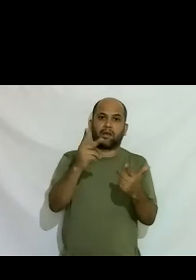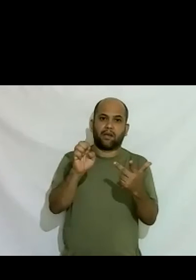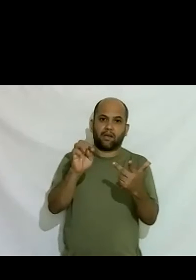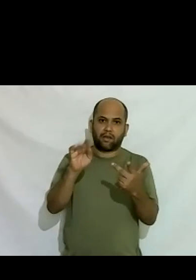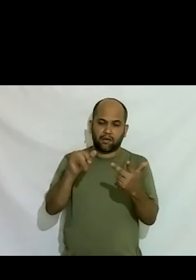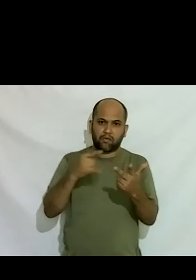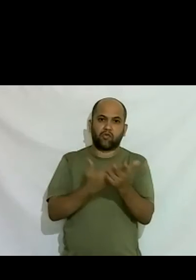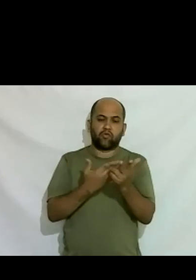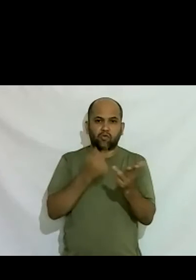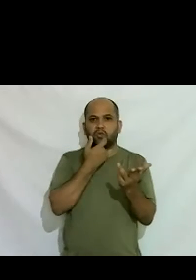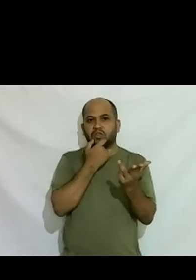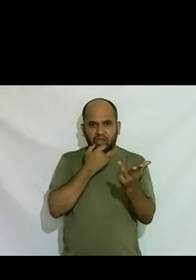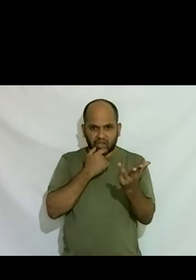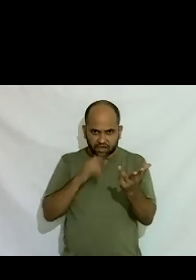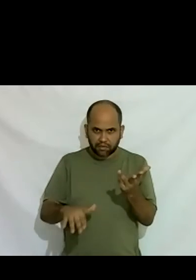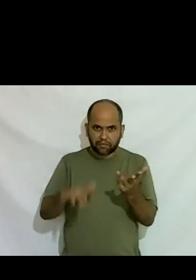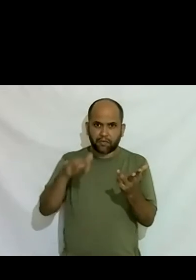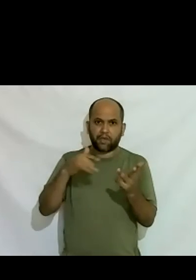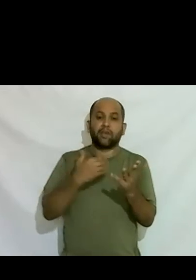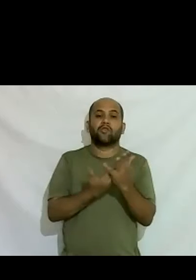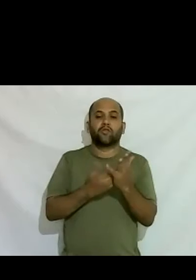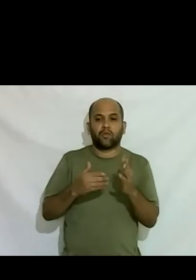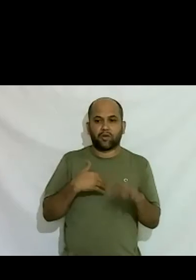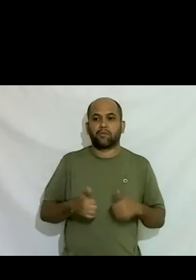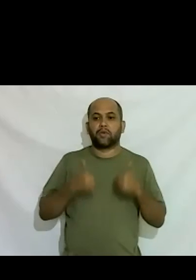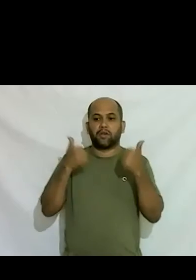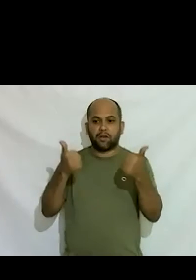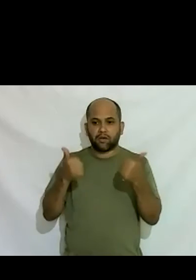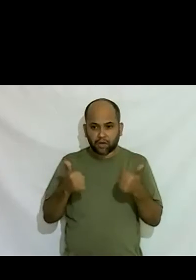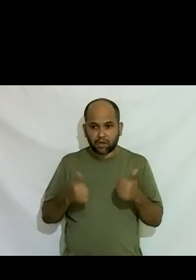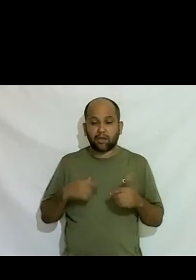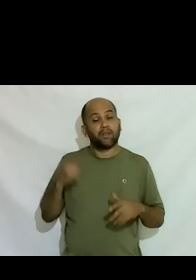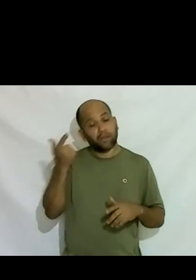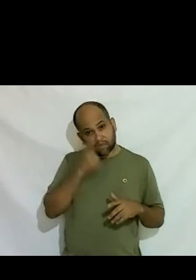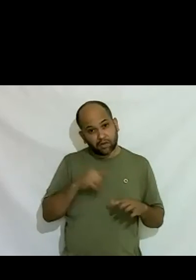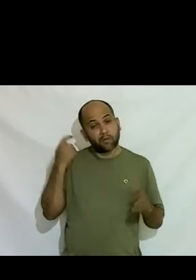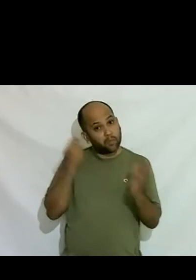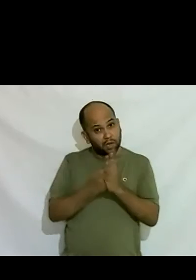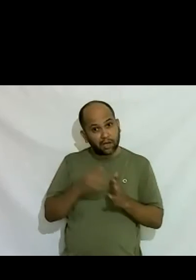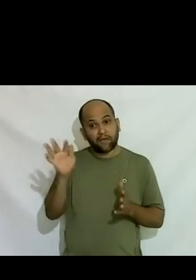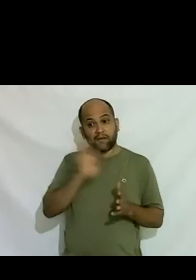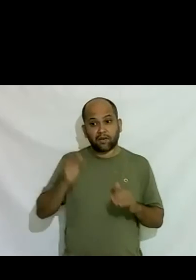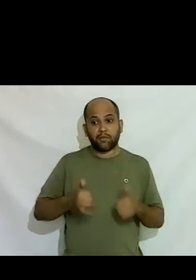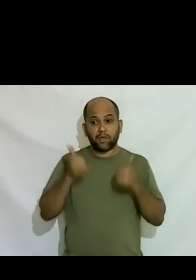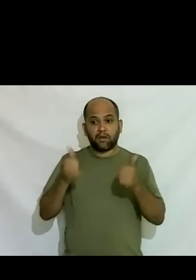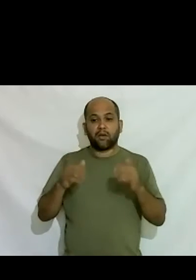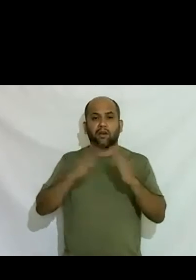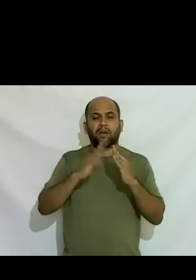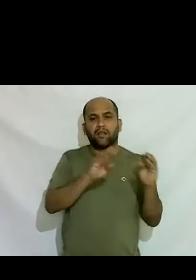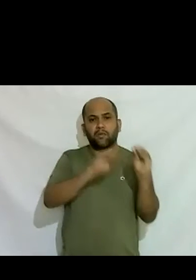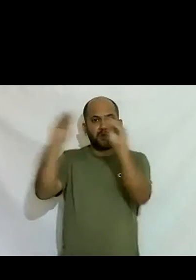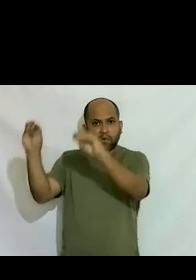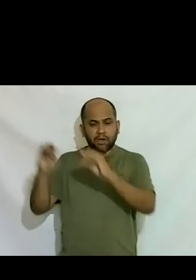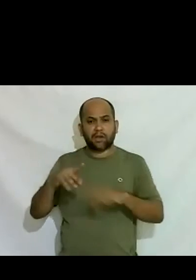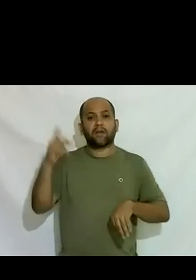inglês desde pequenininho que estudou nas melhores escolas que teve condições de pagar as melhores universidades que morou fora que fez